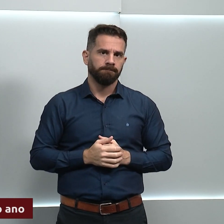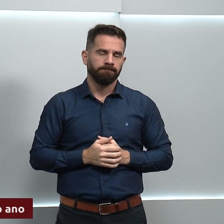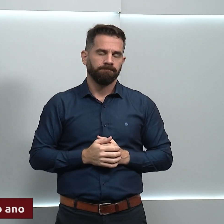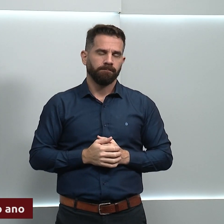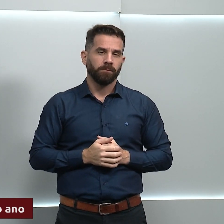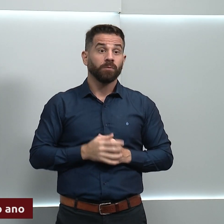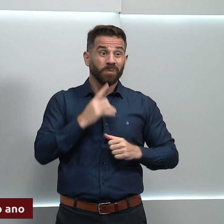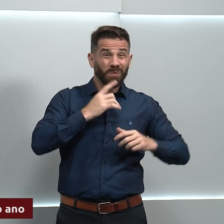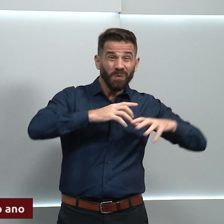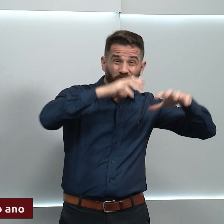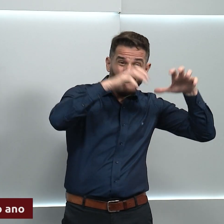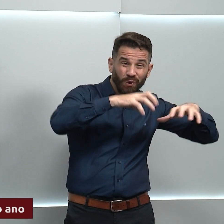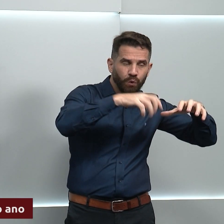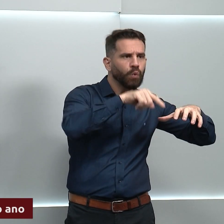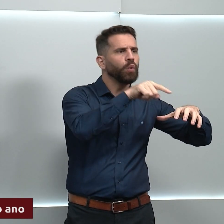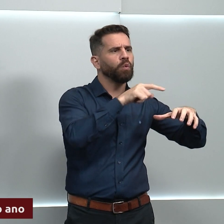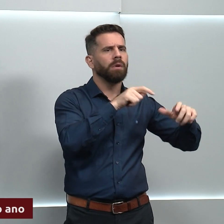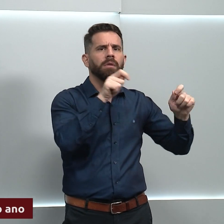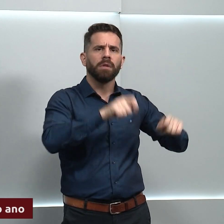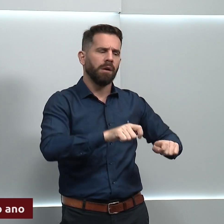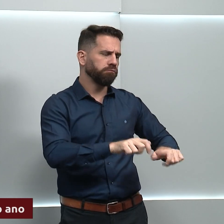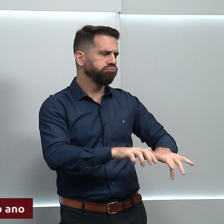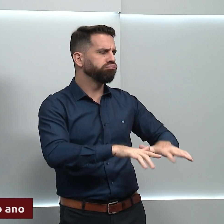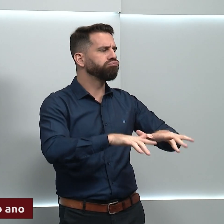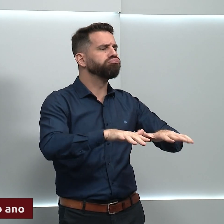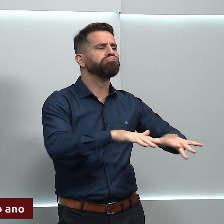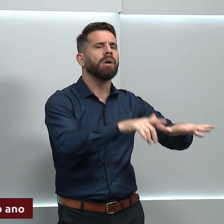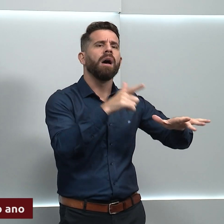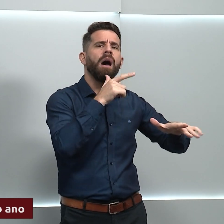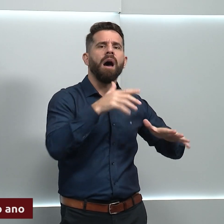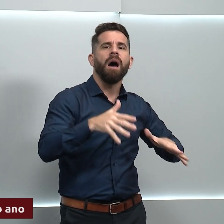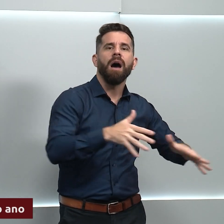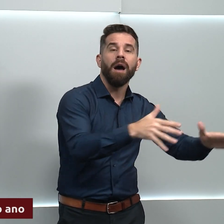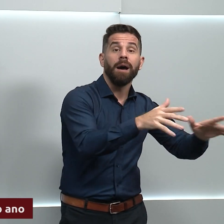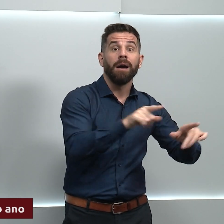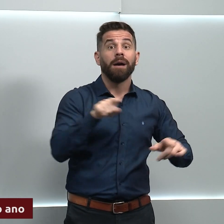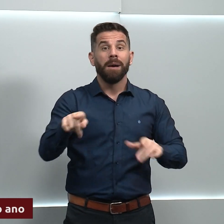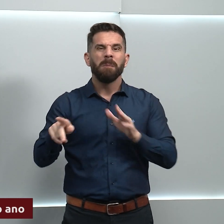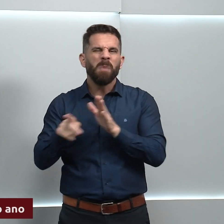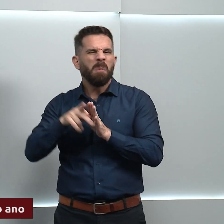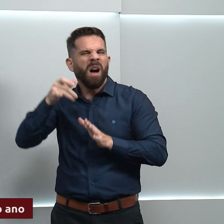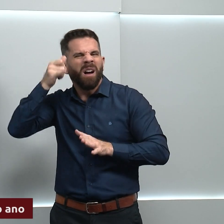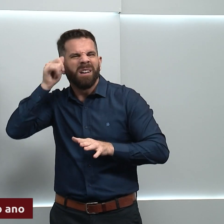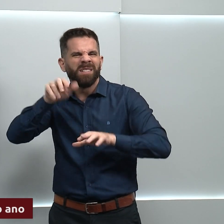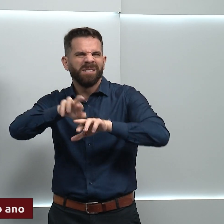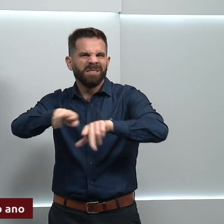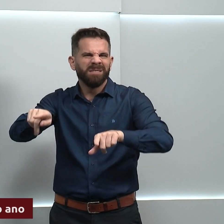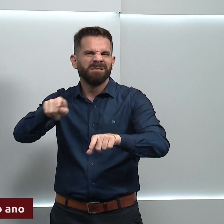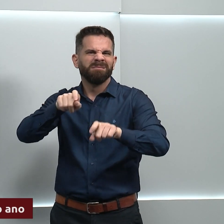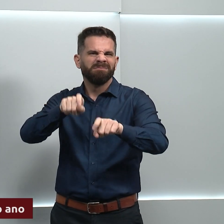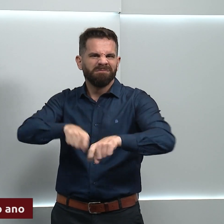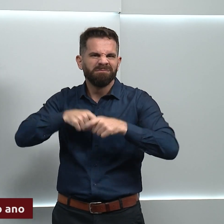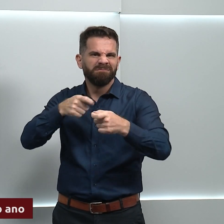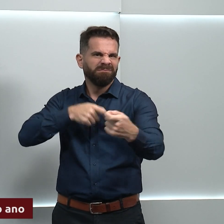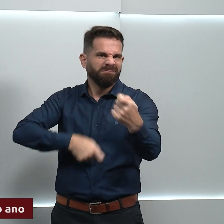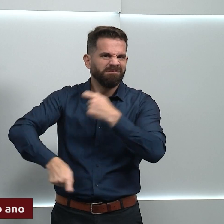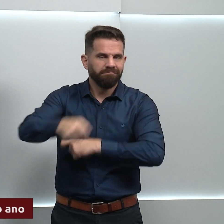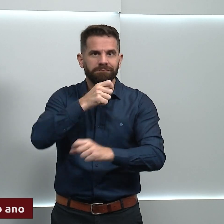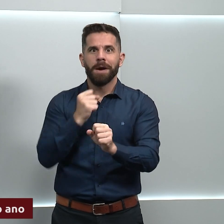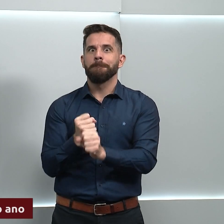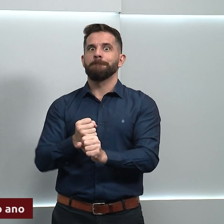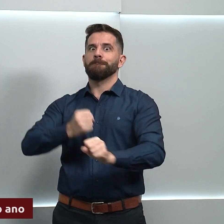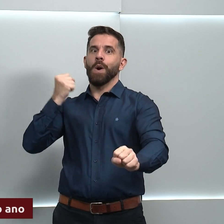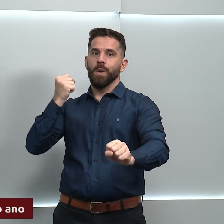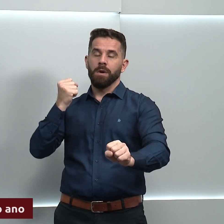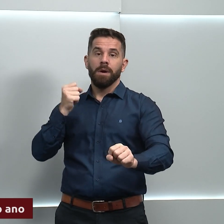mananciais. Já para o setor agropecuário, é sinônimo de fartura. Tudo isso afeta diretamente as nossas